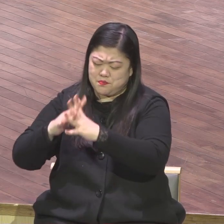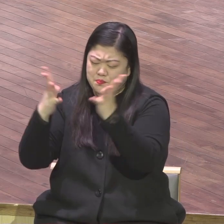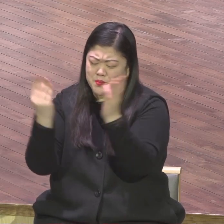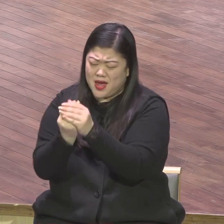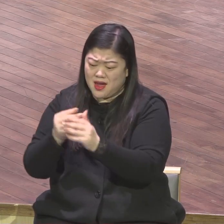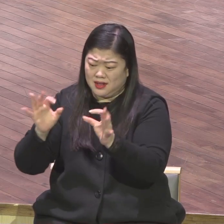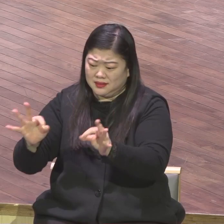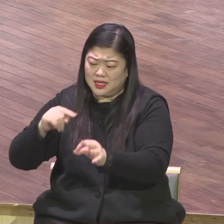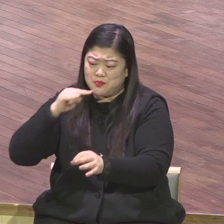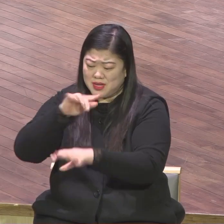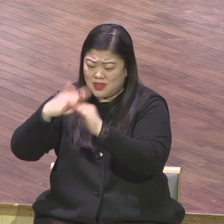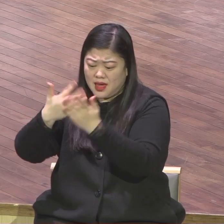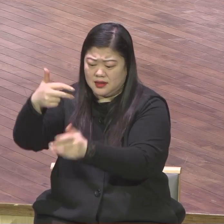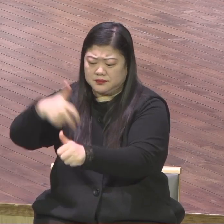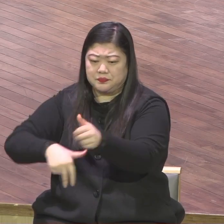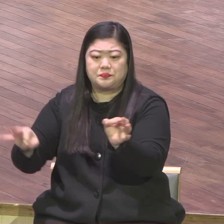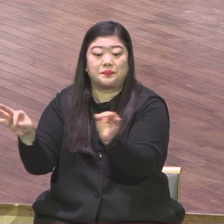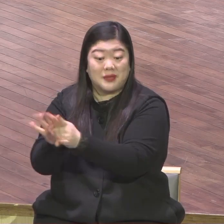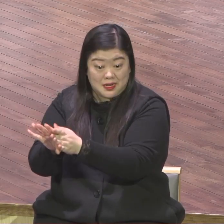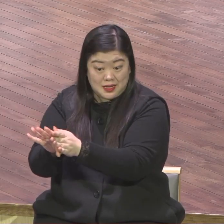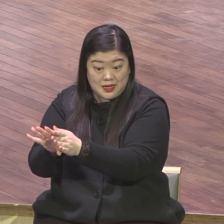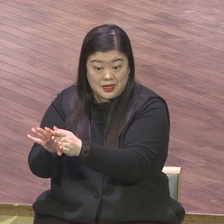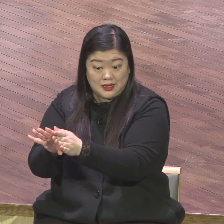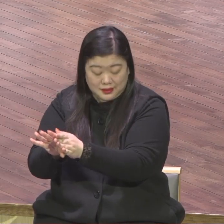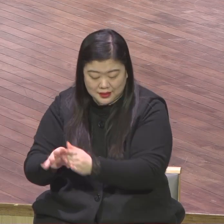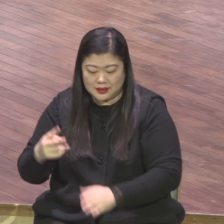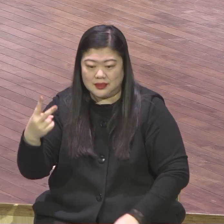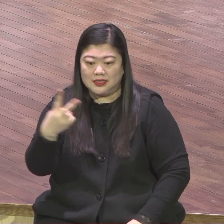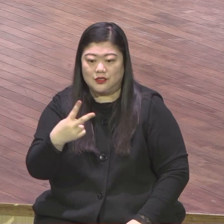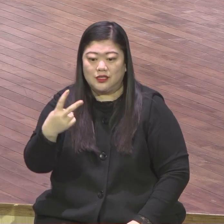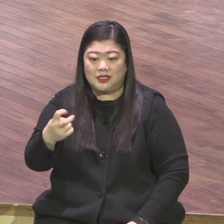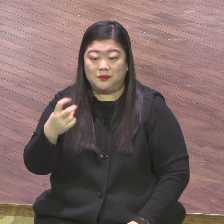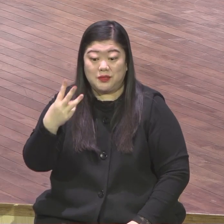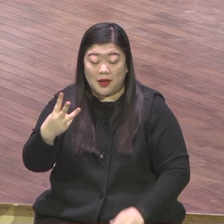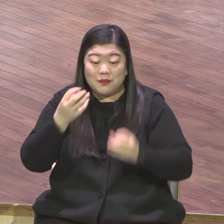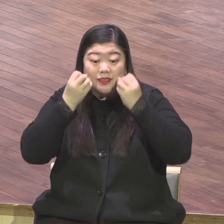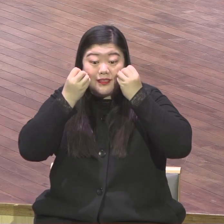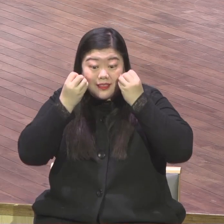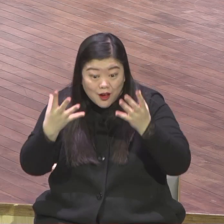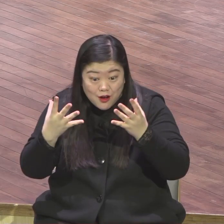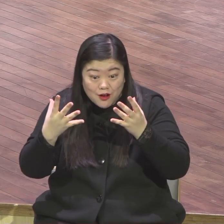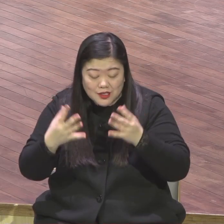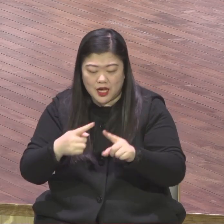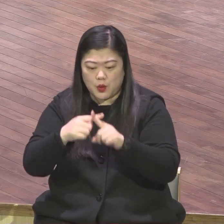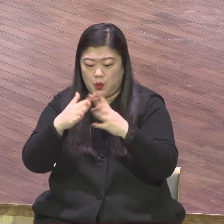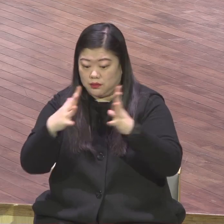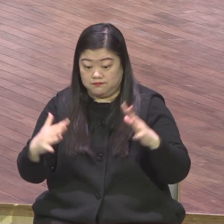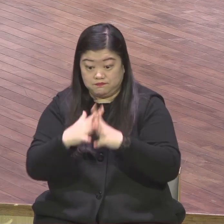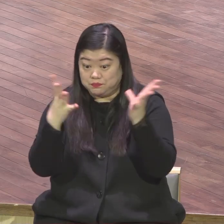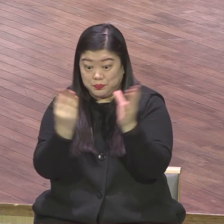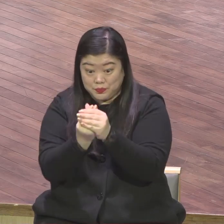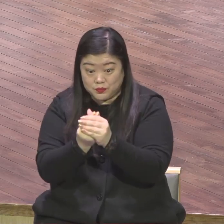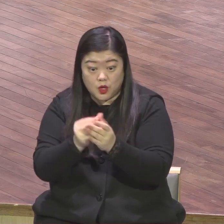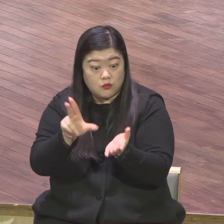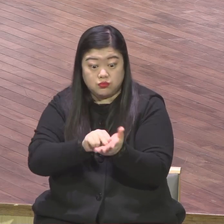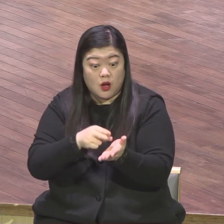237 성교의 원년이 되었습니다 그래서 본당 헌당을 통해서 하나님께서 237